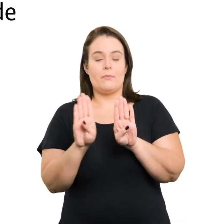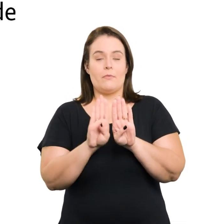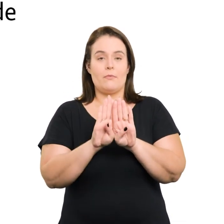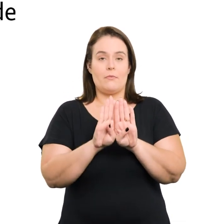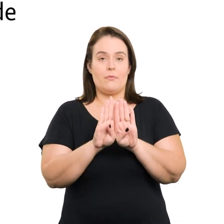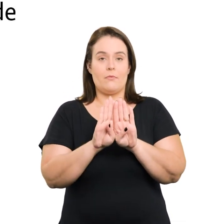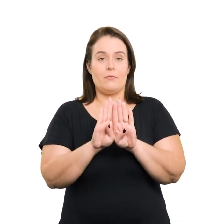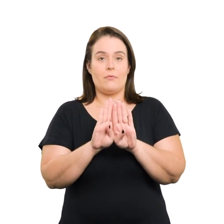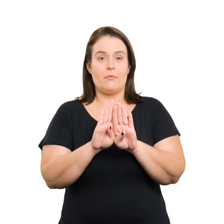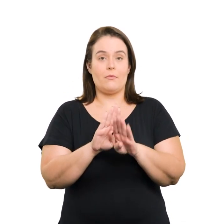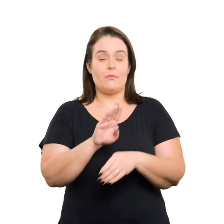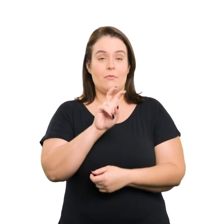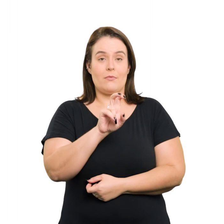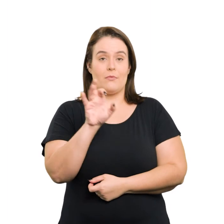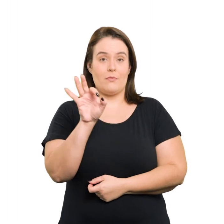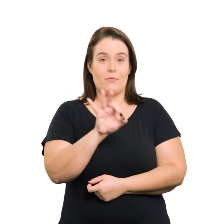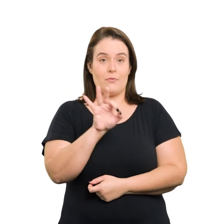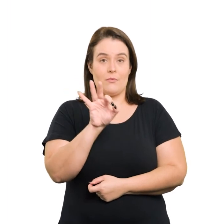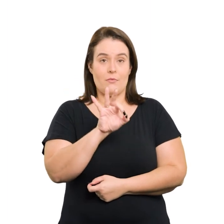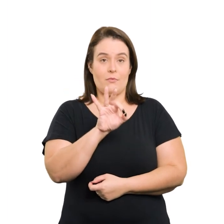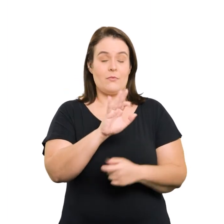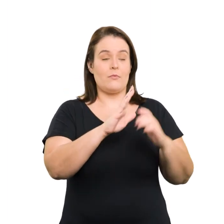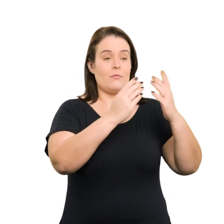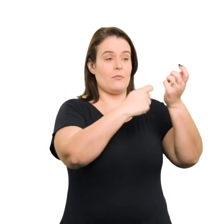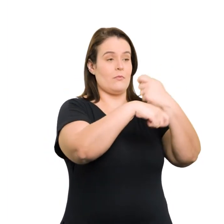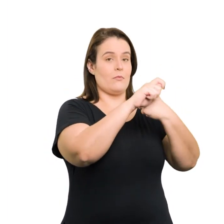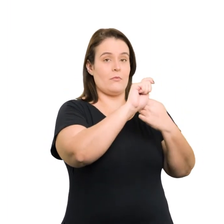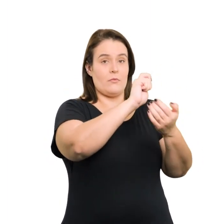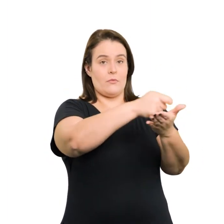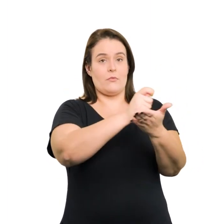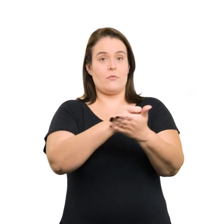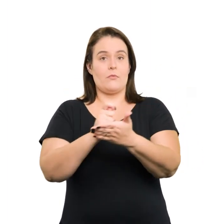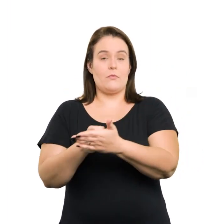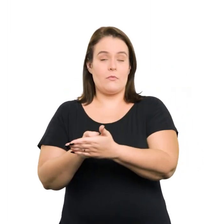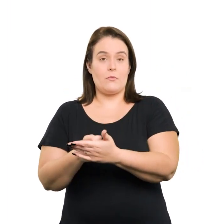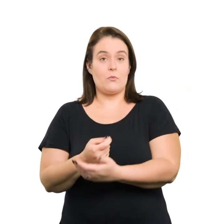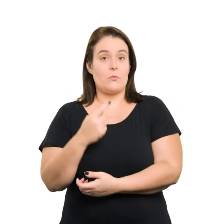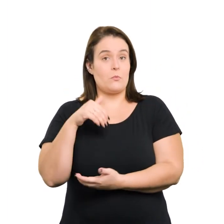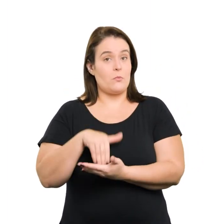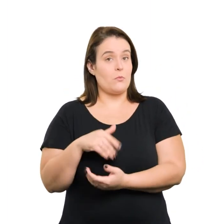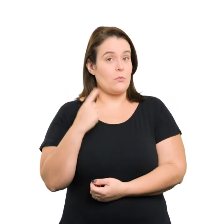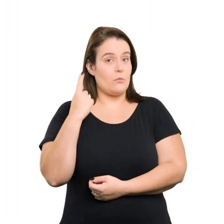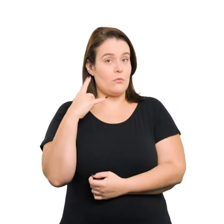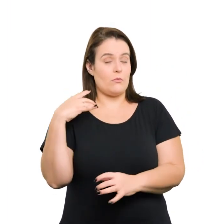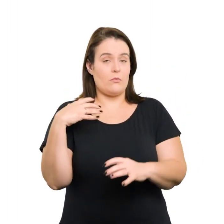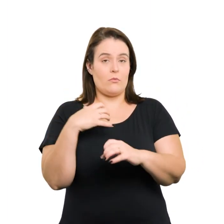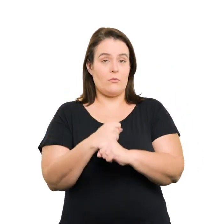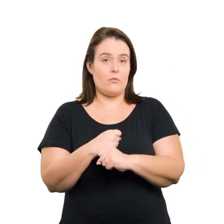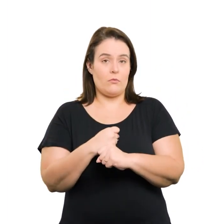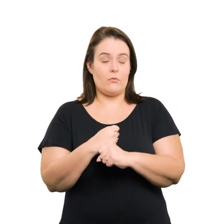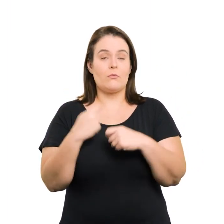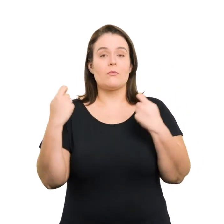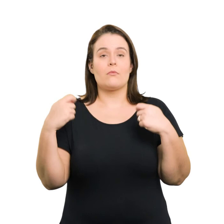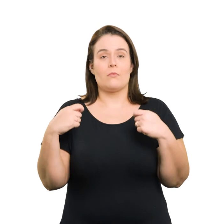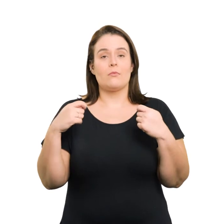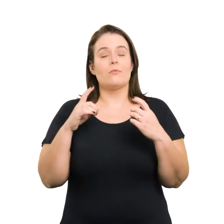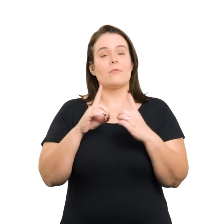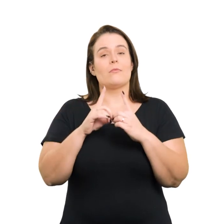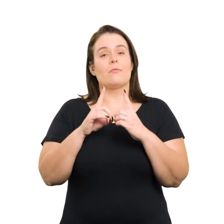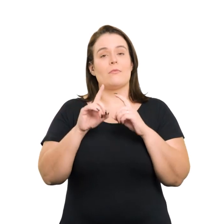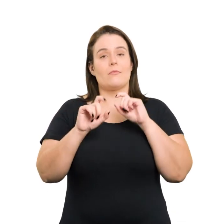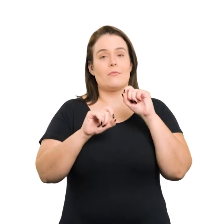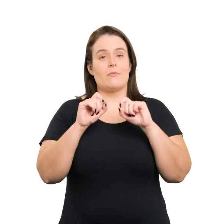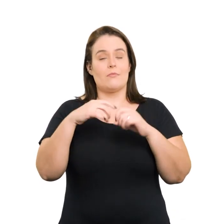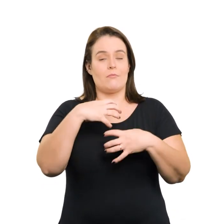ser de correr Pelo menos 5% das caixas de pagamento com no mínimo uma do total de caixas